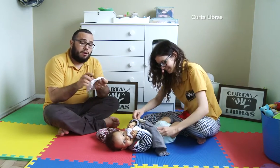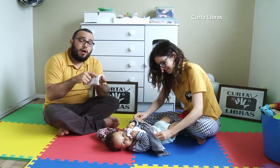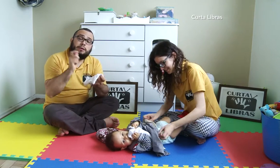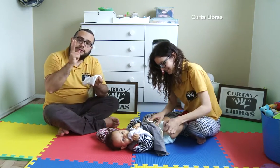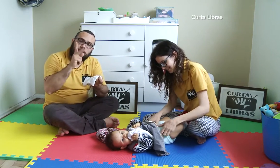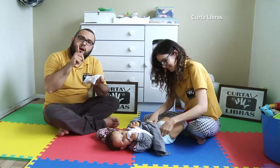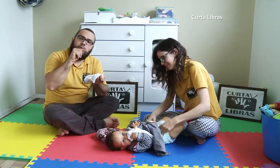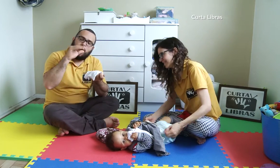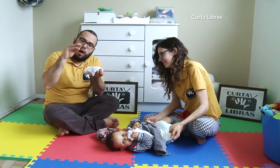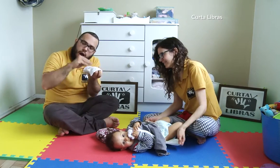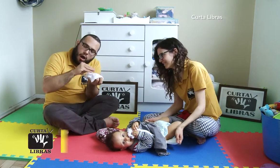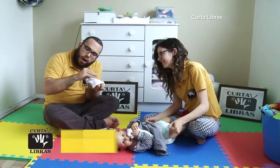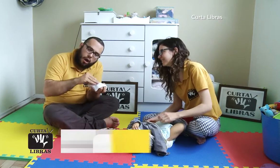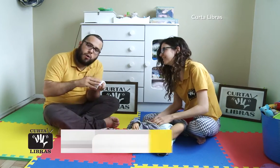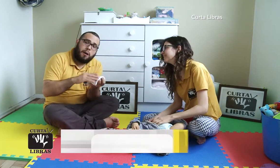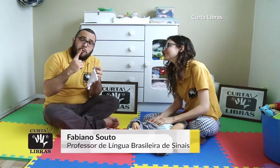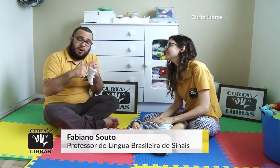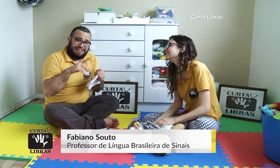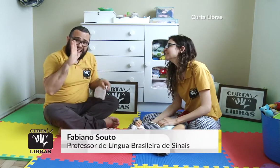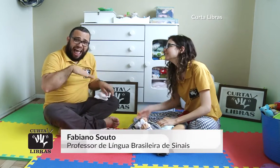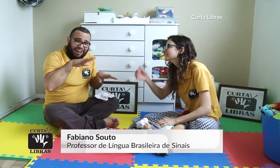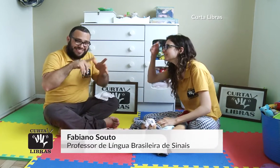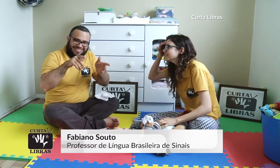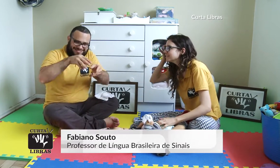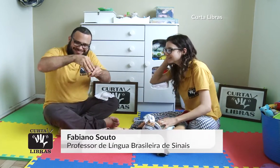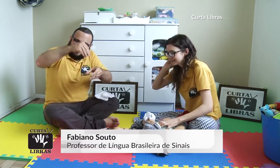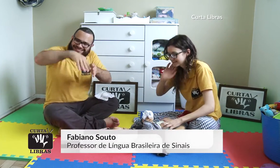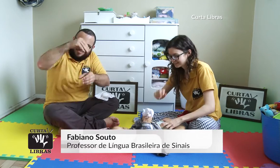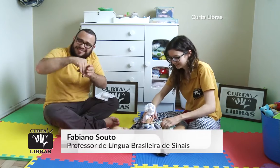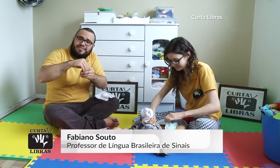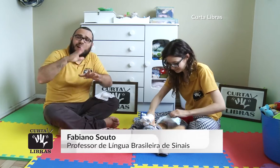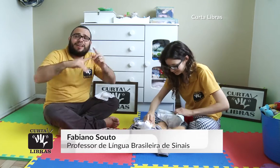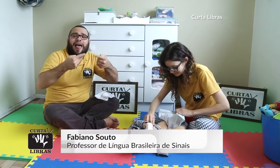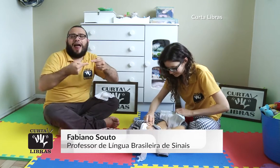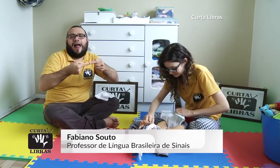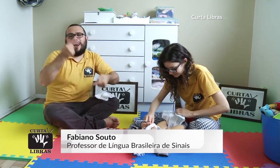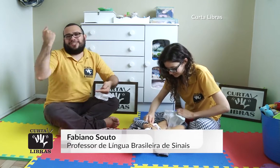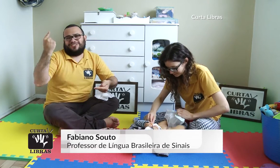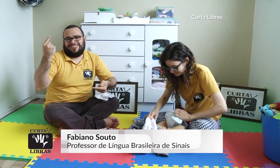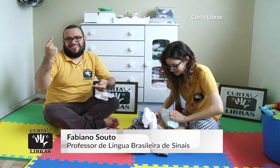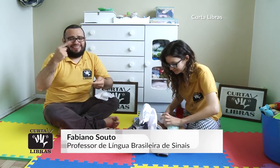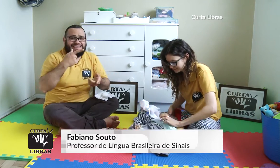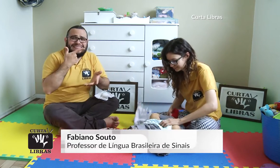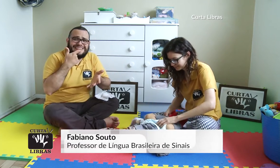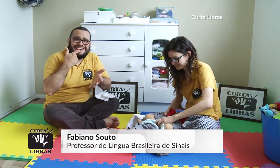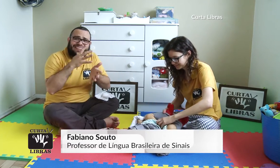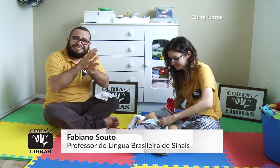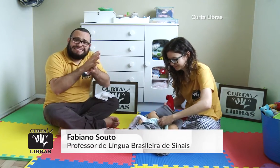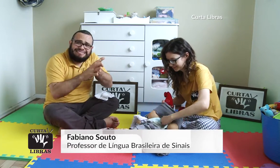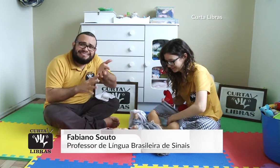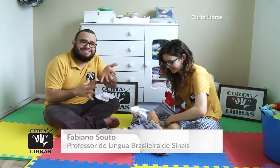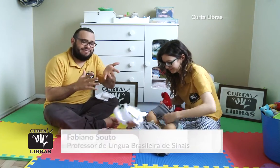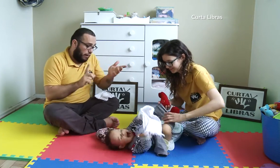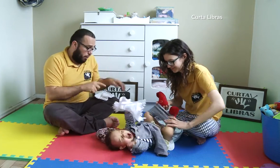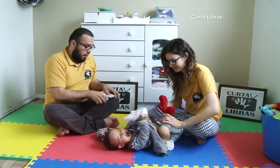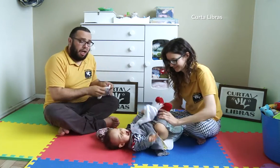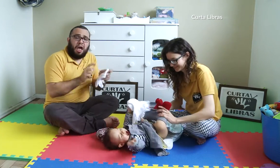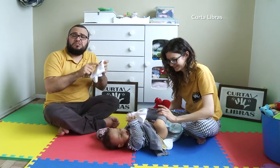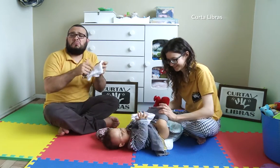O lenço umedecido não é aconselhável porque pode assar a pele do bebê. Então o pano umedecido é melhor para fazer a higiene